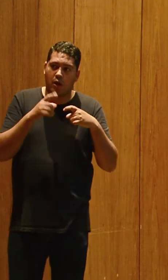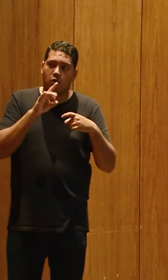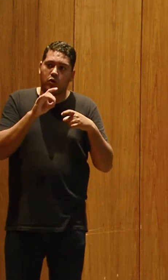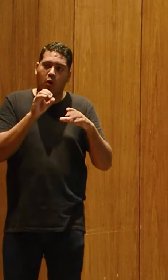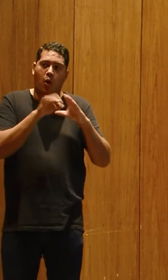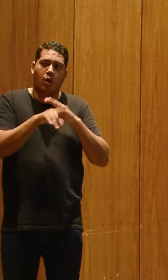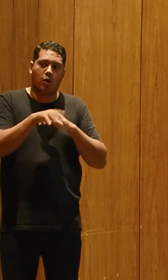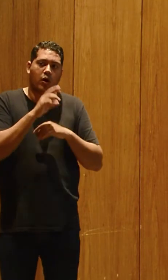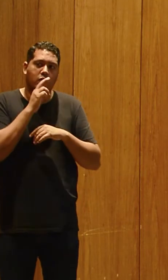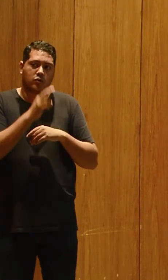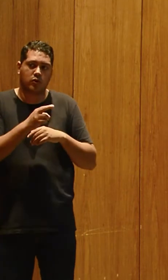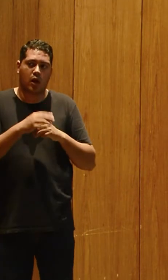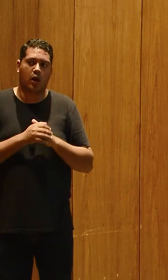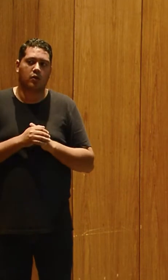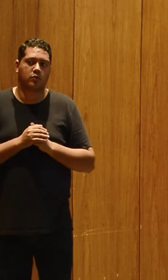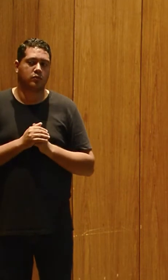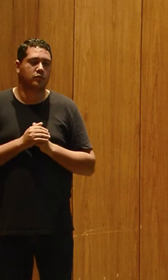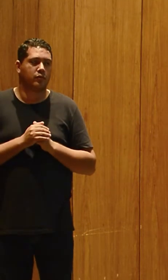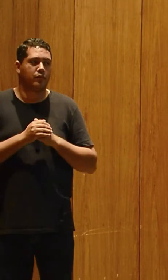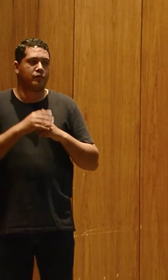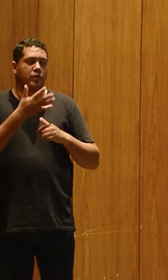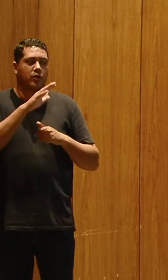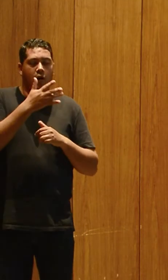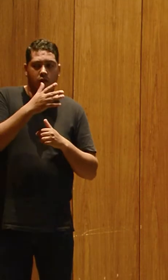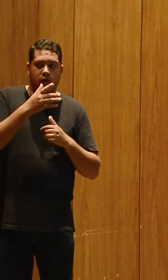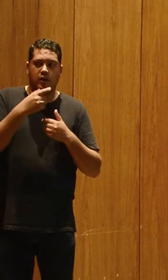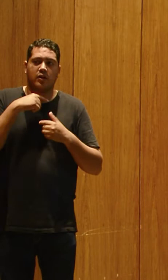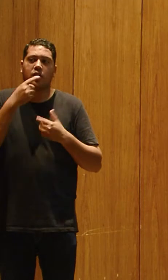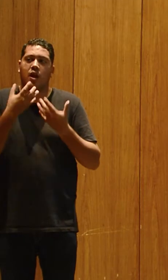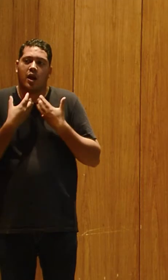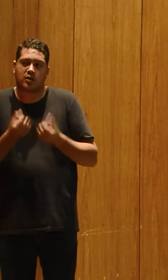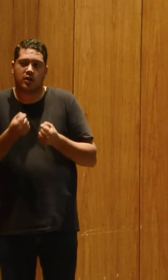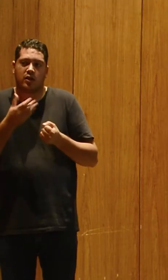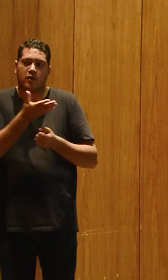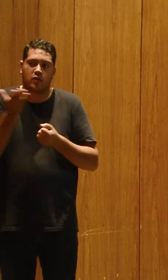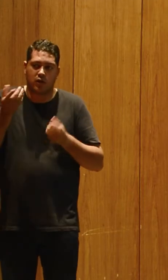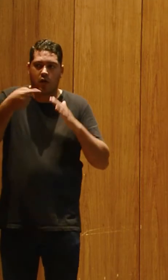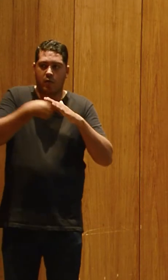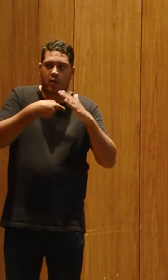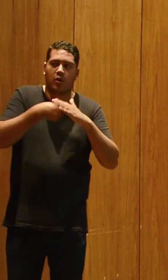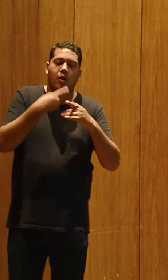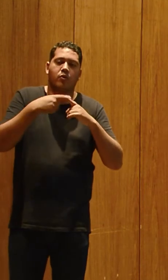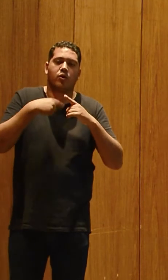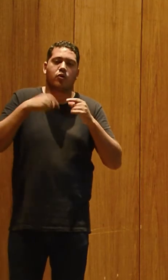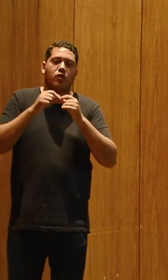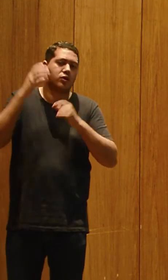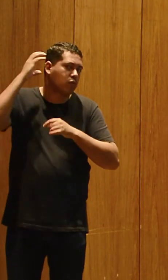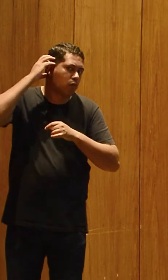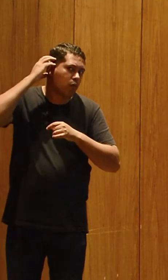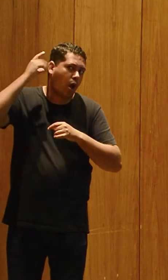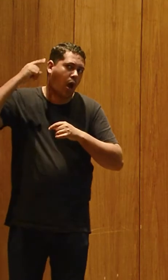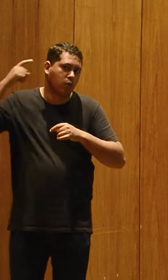esse resultado aqui, provavelmente ninguém vai aceitar e vocês vão me questionar do porquê que eu estou fazendo uma audiometria que tem